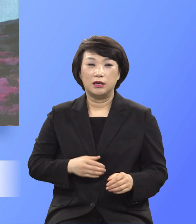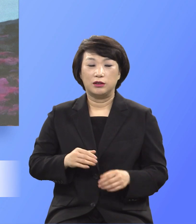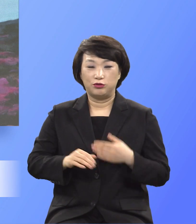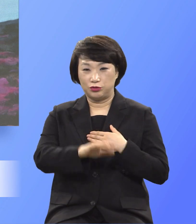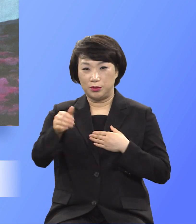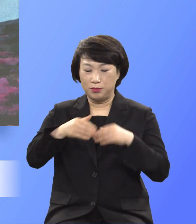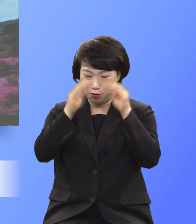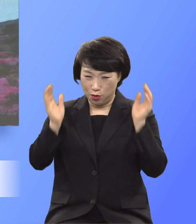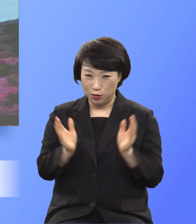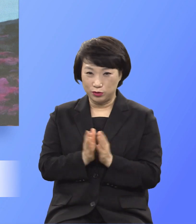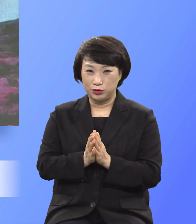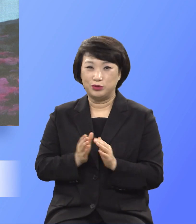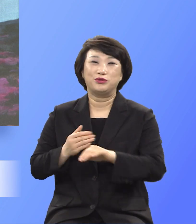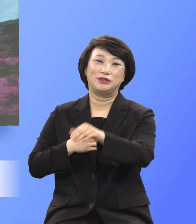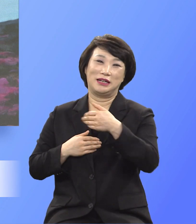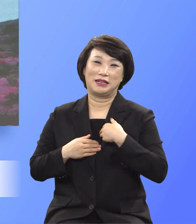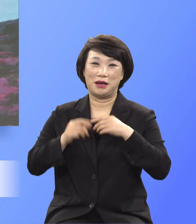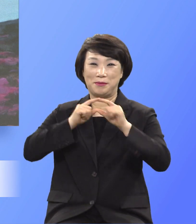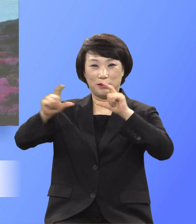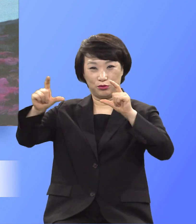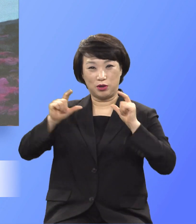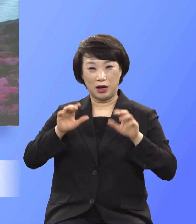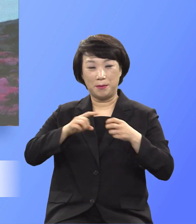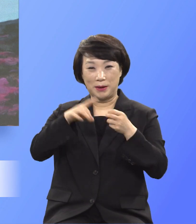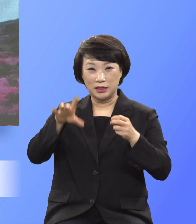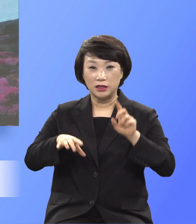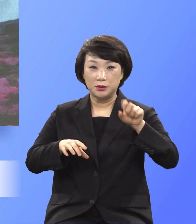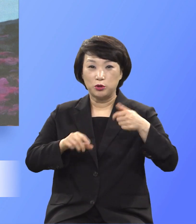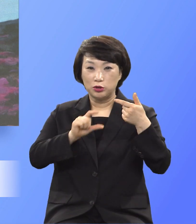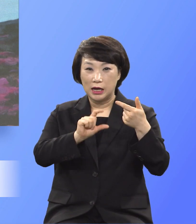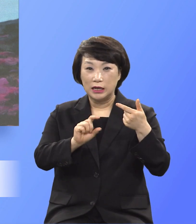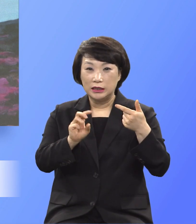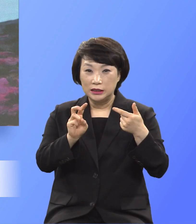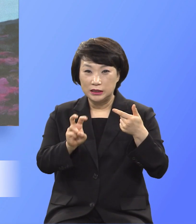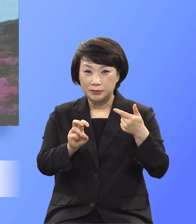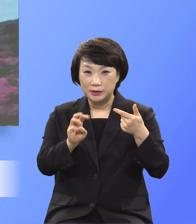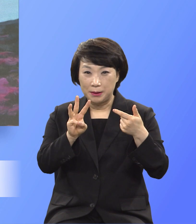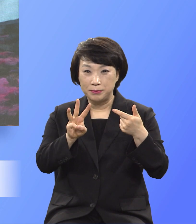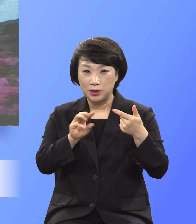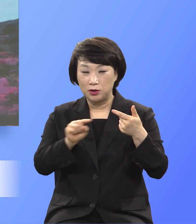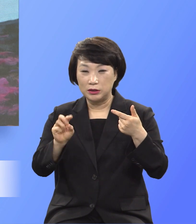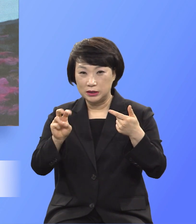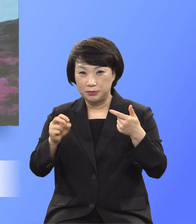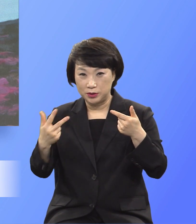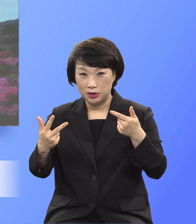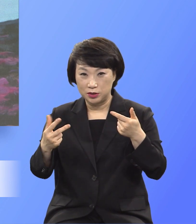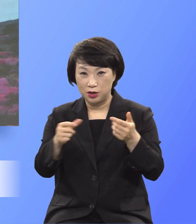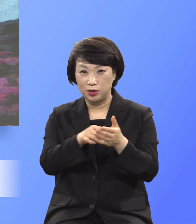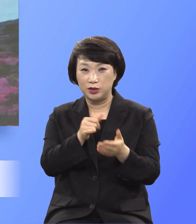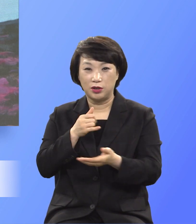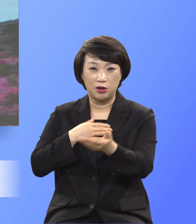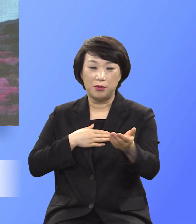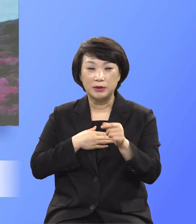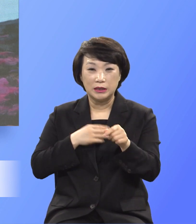말씀하셨습니다 마태봄 16장 24절 27절에 예수께서